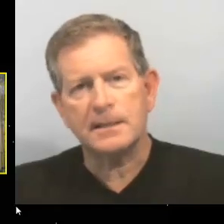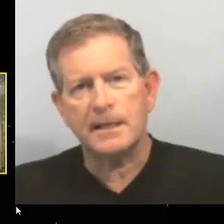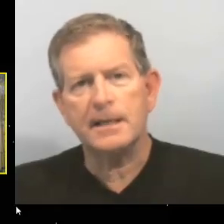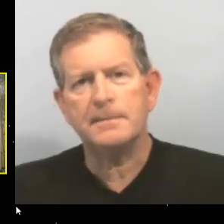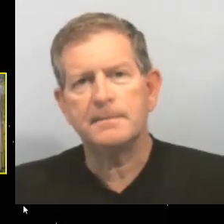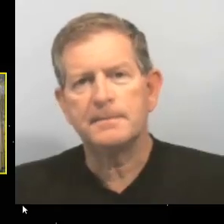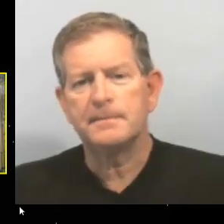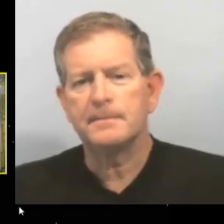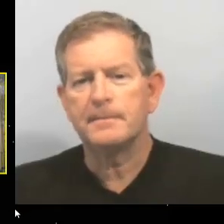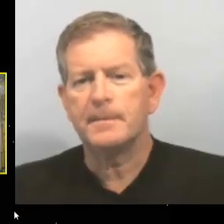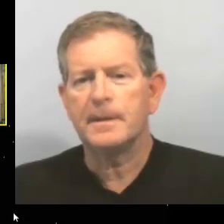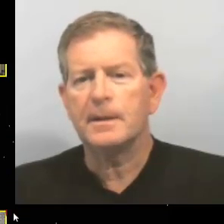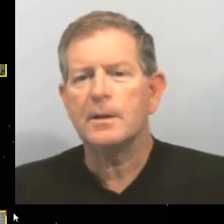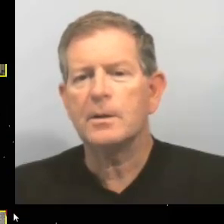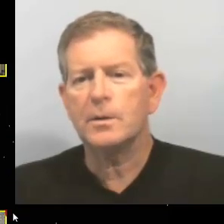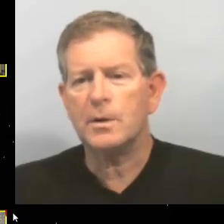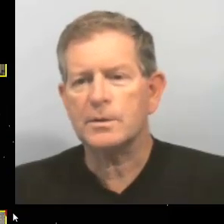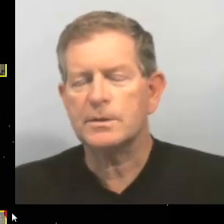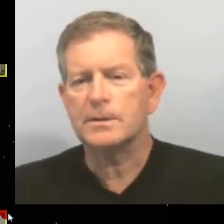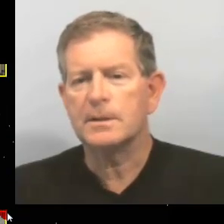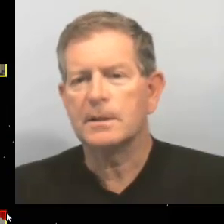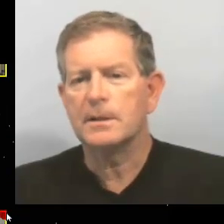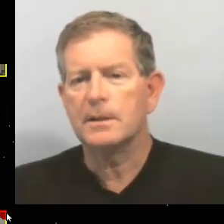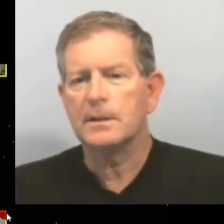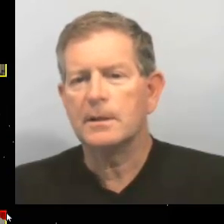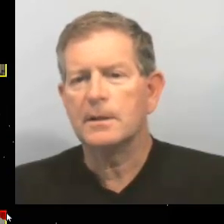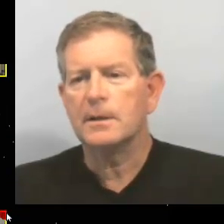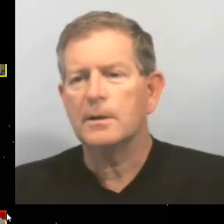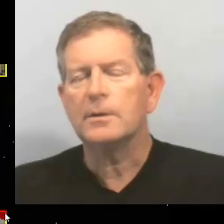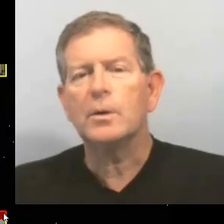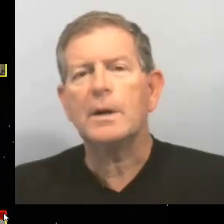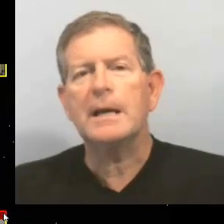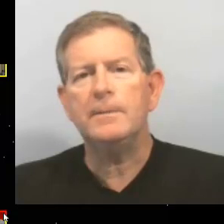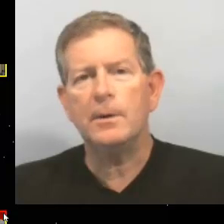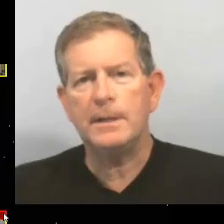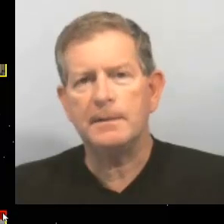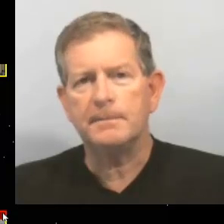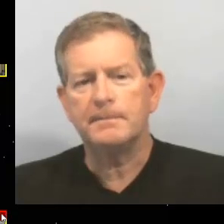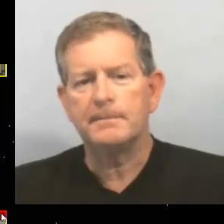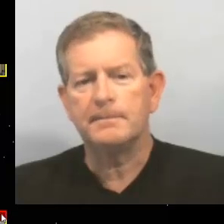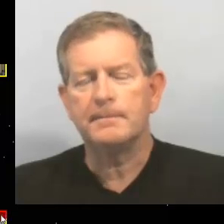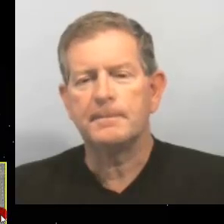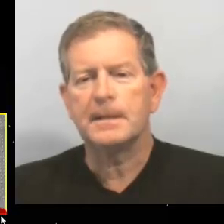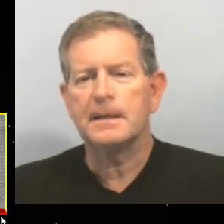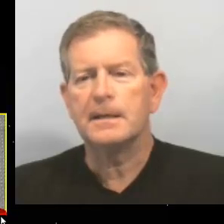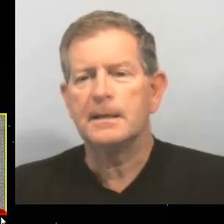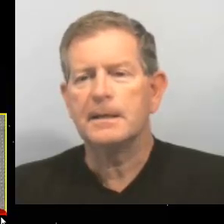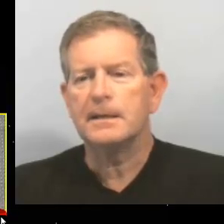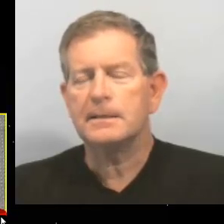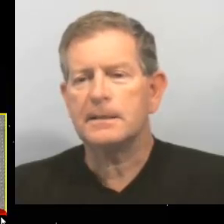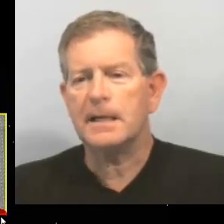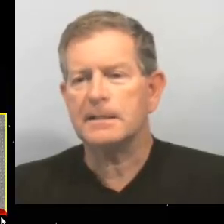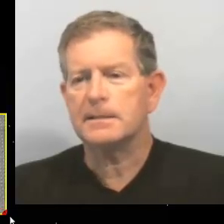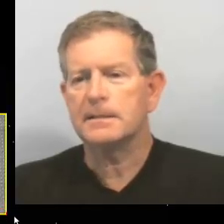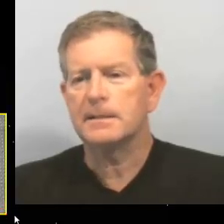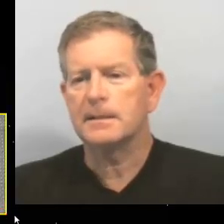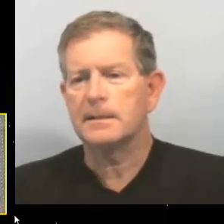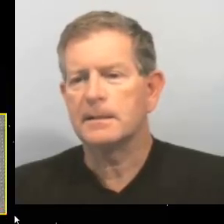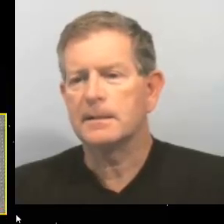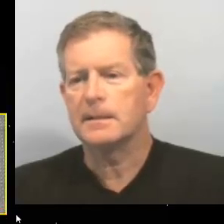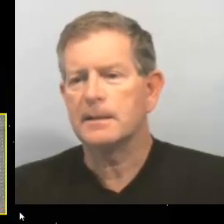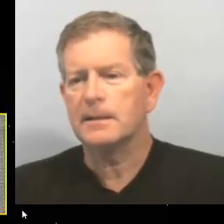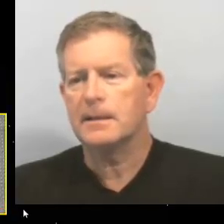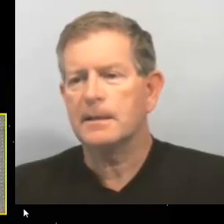¿Comienzan la tarea? 2. Toca el violín. 3.